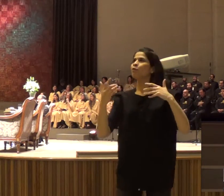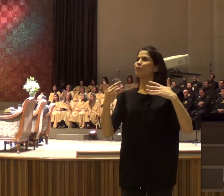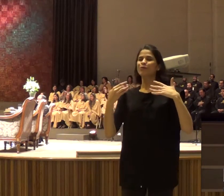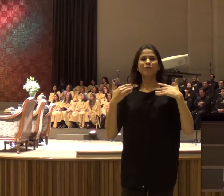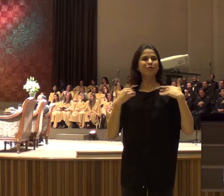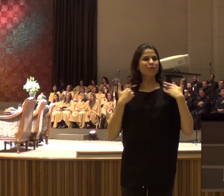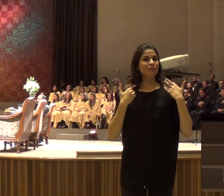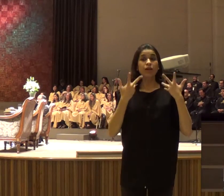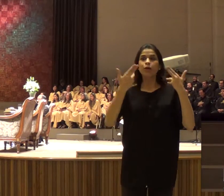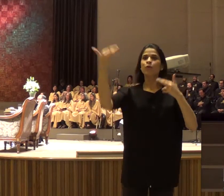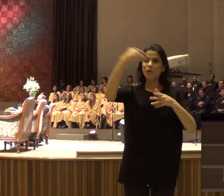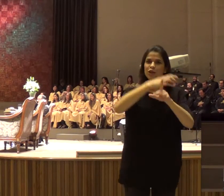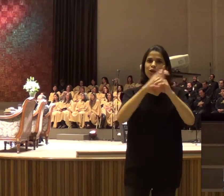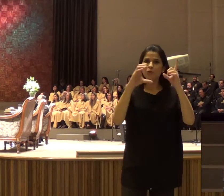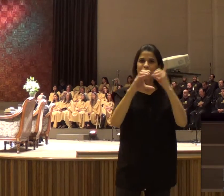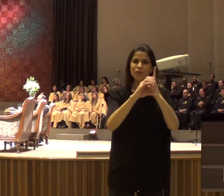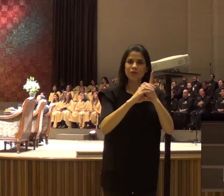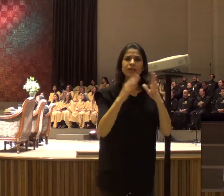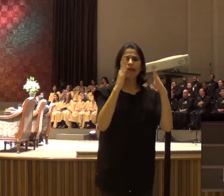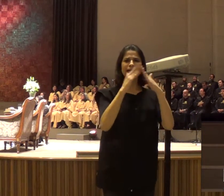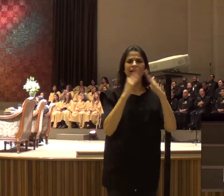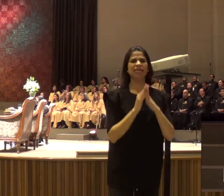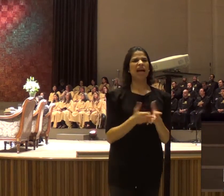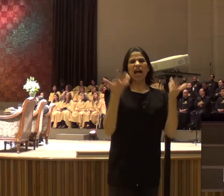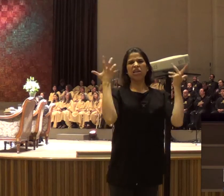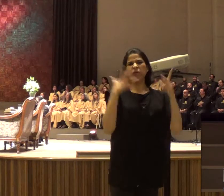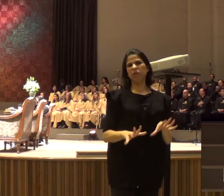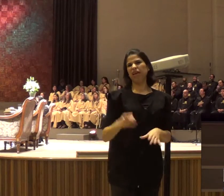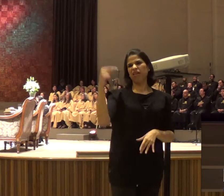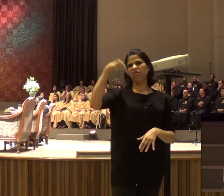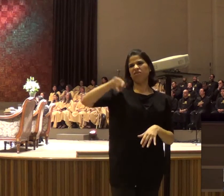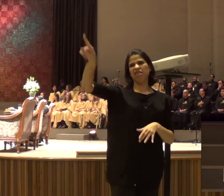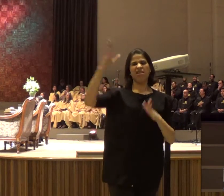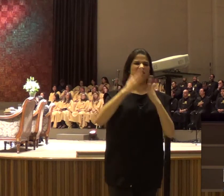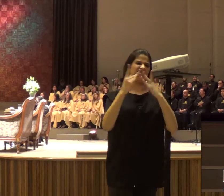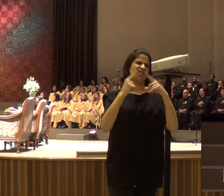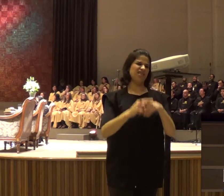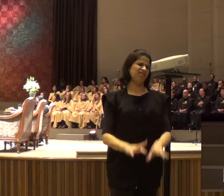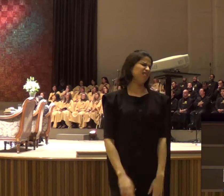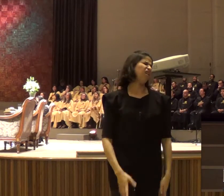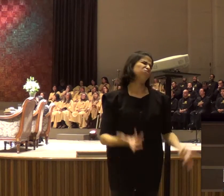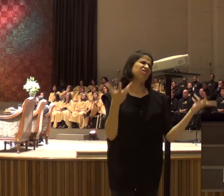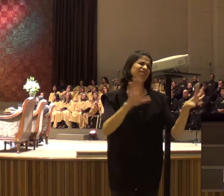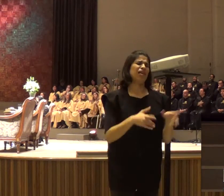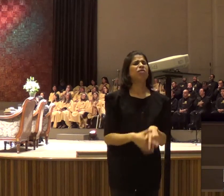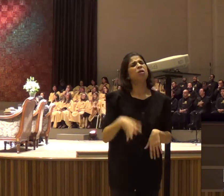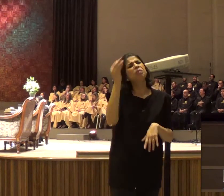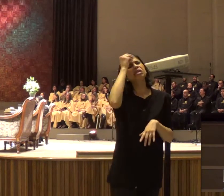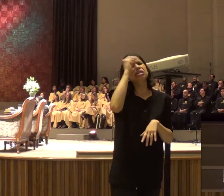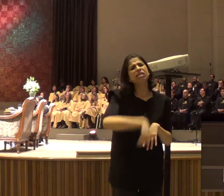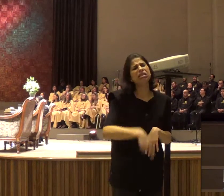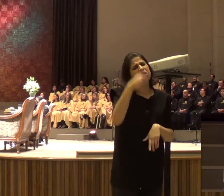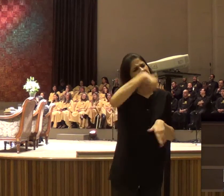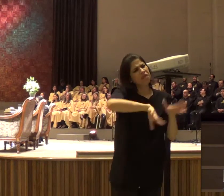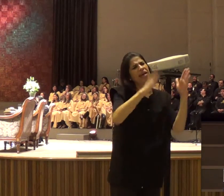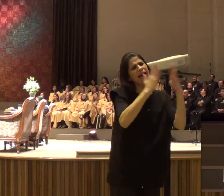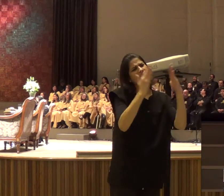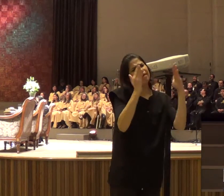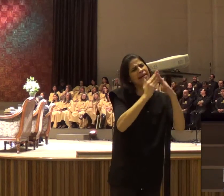queria vir na igreja hoje não, Senhor, eu queria ficar de paz da coberta, por que que eu não fiquei assistindo pela televisão? Mas Deus te queria aqui,